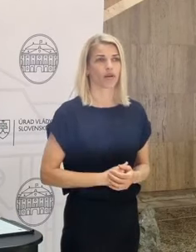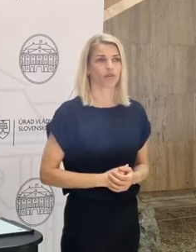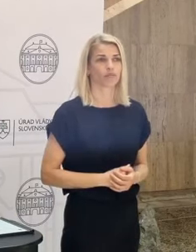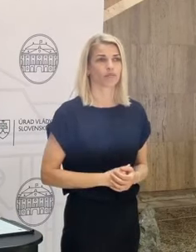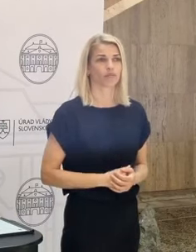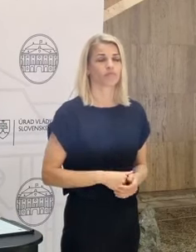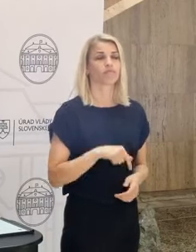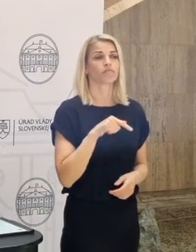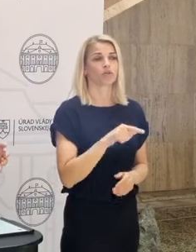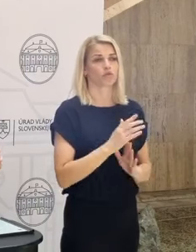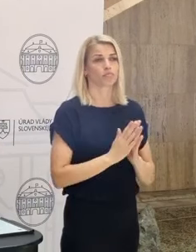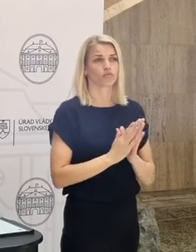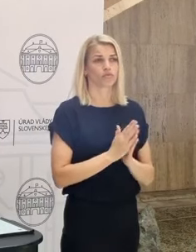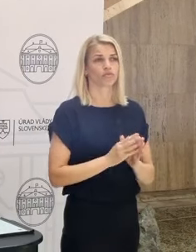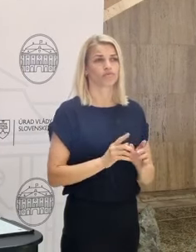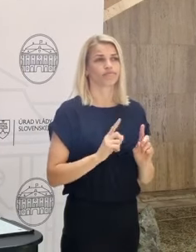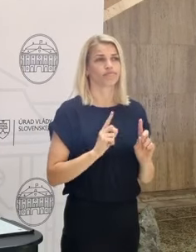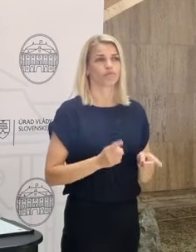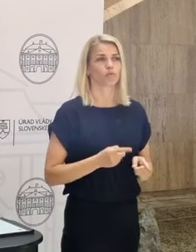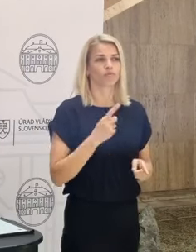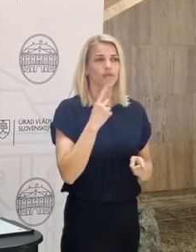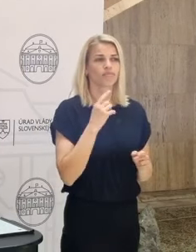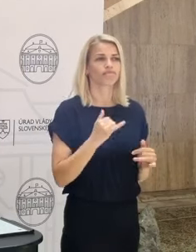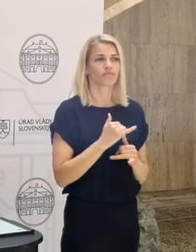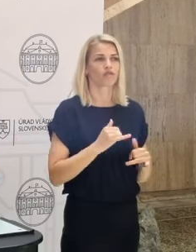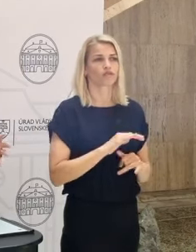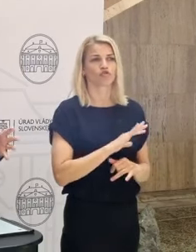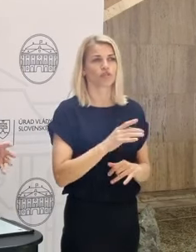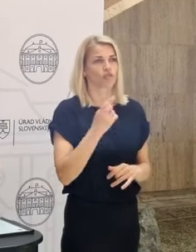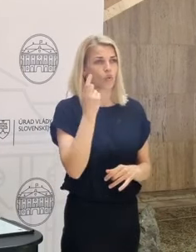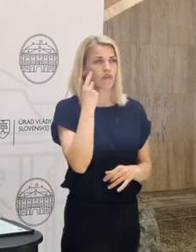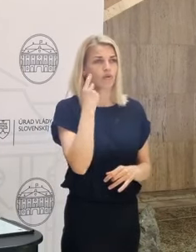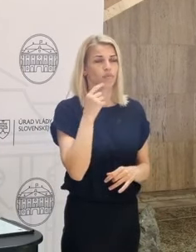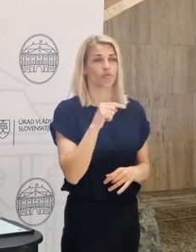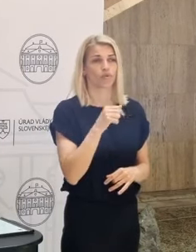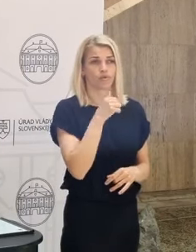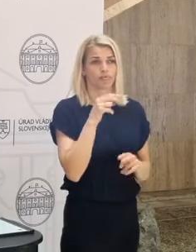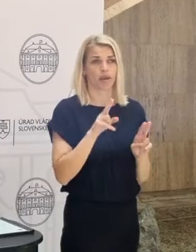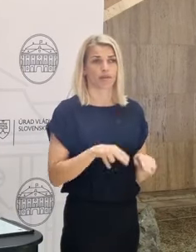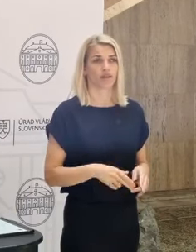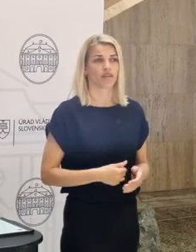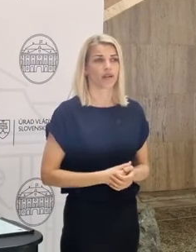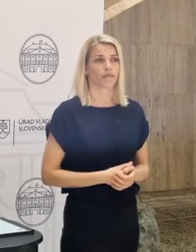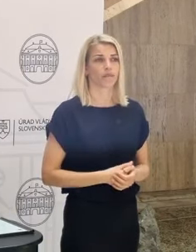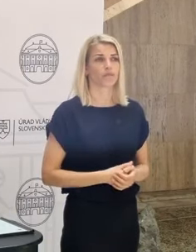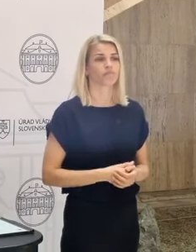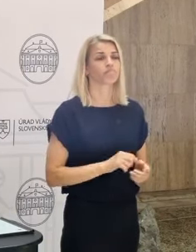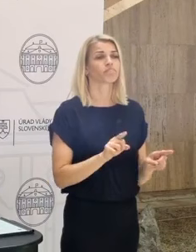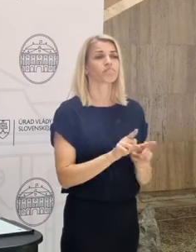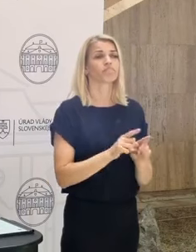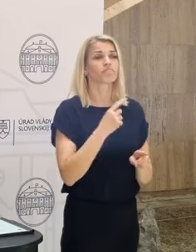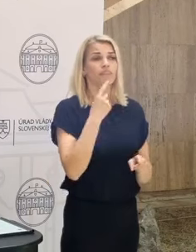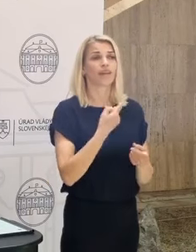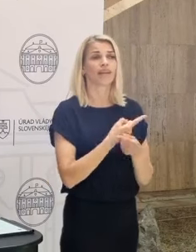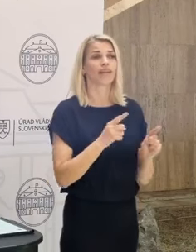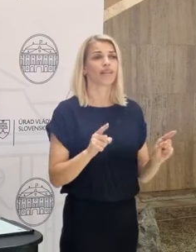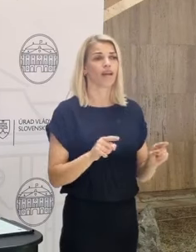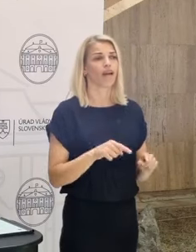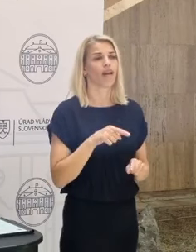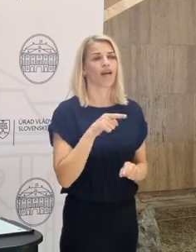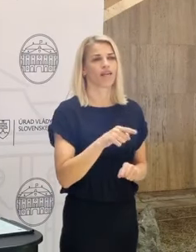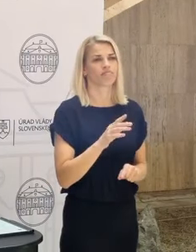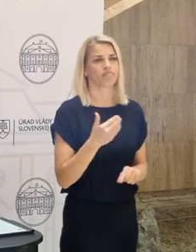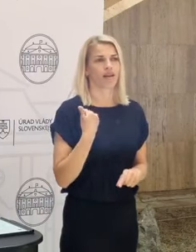A toto, prosím, si musíme naozaj všetci uvedomiť, pretože toto je pravda. A kdokoľvek hovorí niečo iné, tak iba